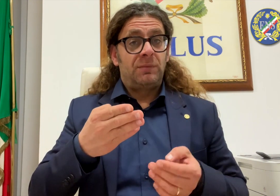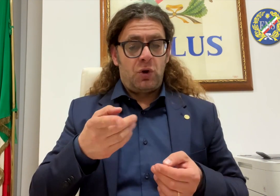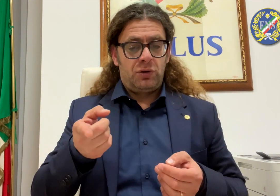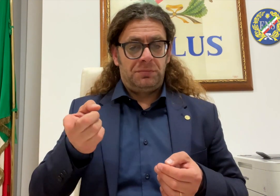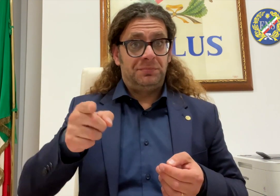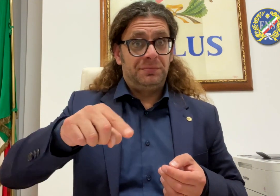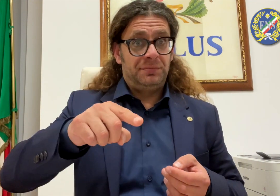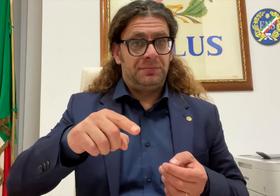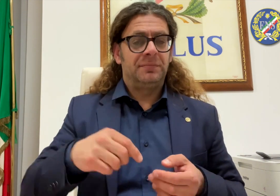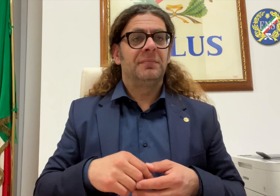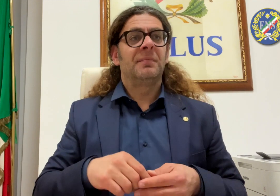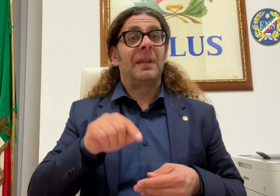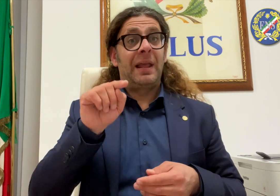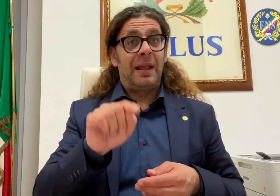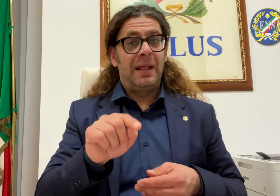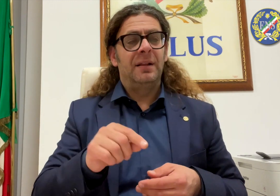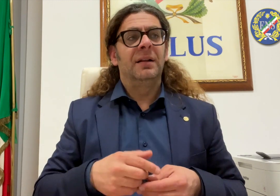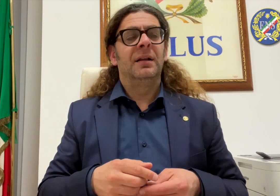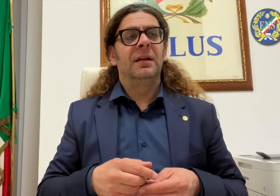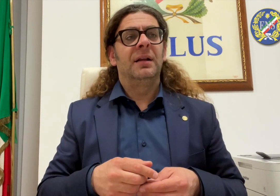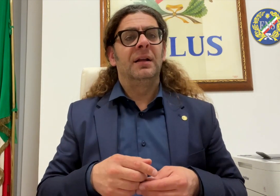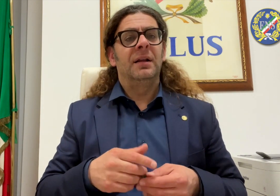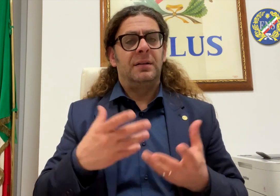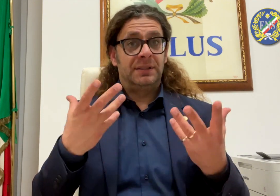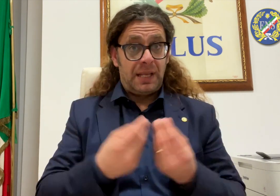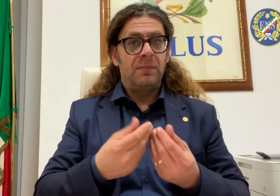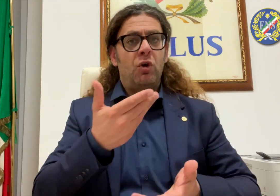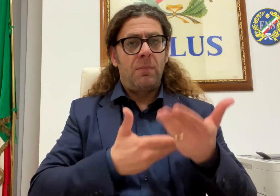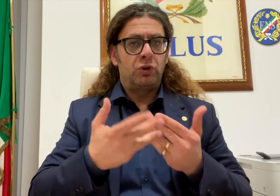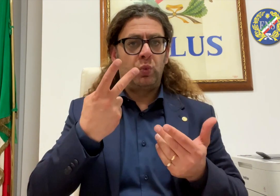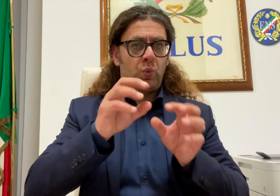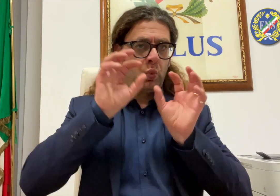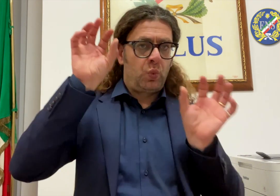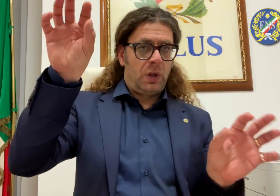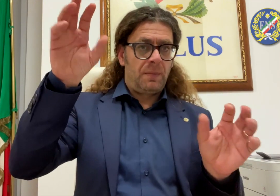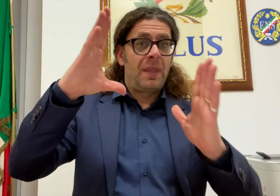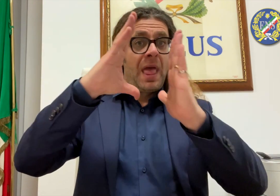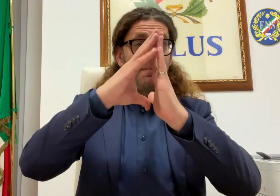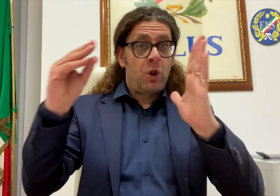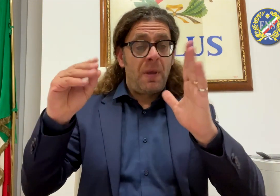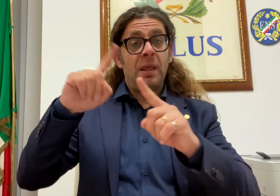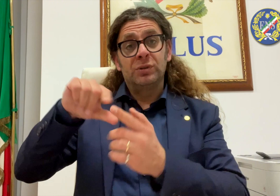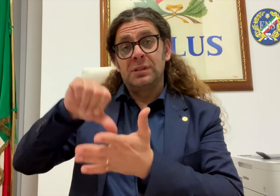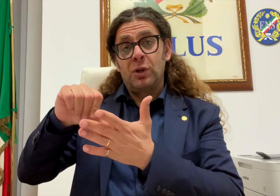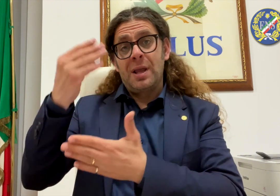Finalmente siamo riusciti ad organizzare un evento di tale portata. Spero che le persone anziane parteciperanno